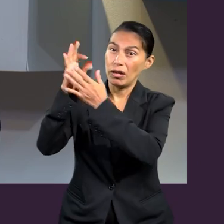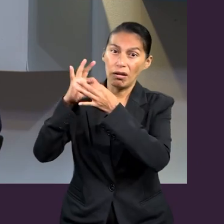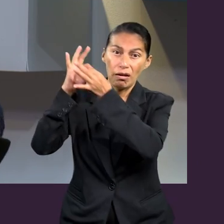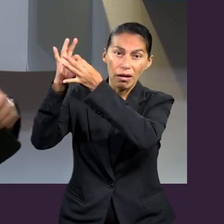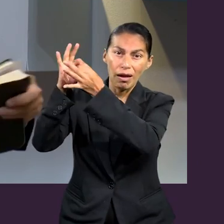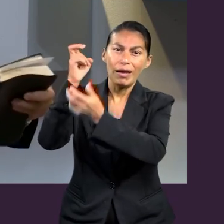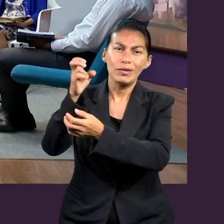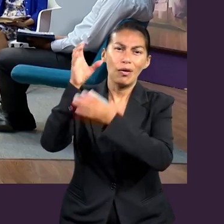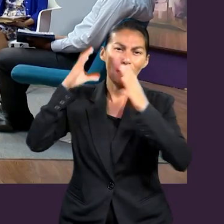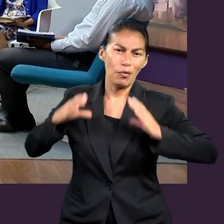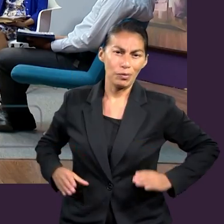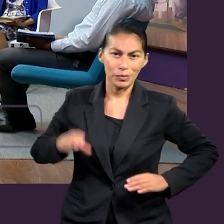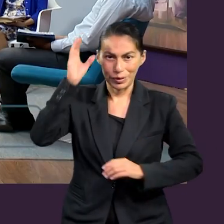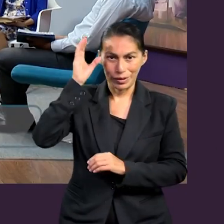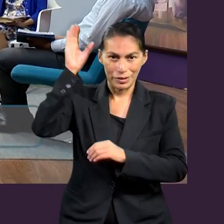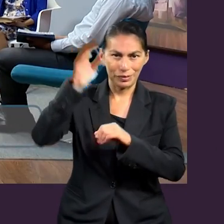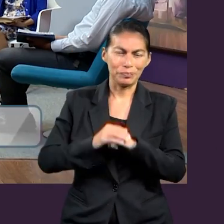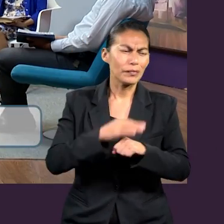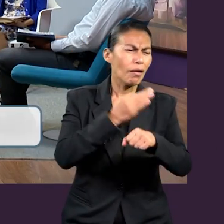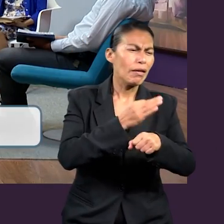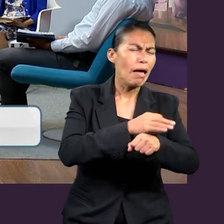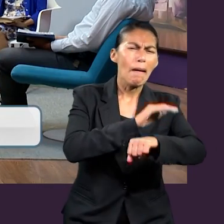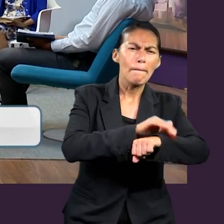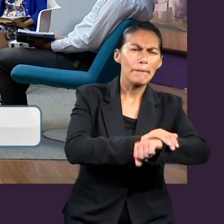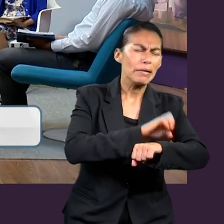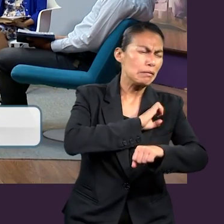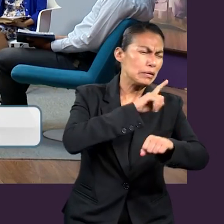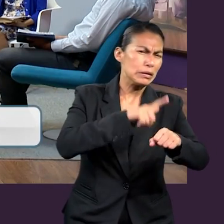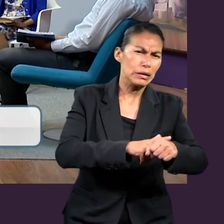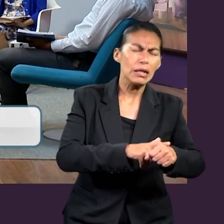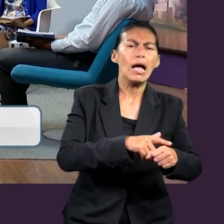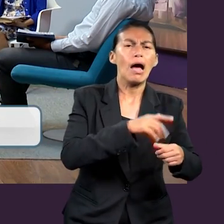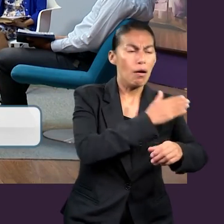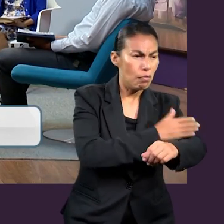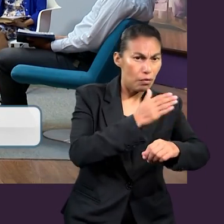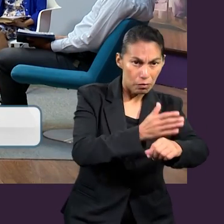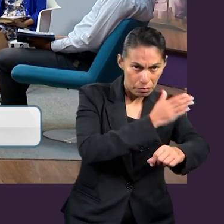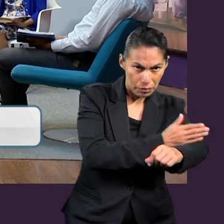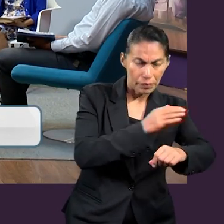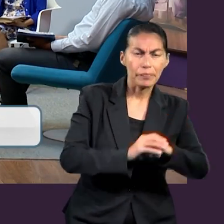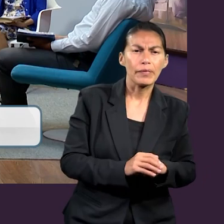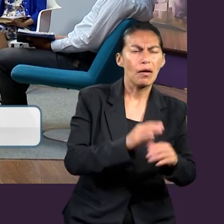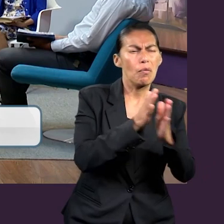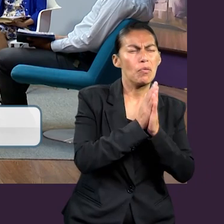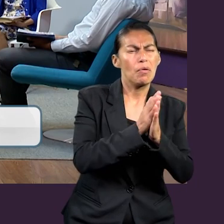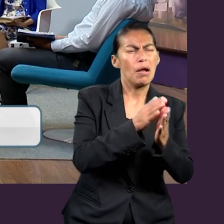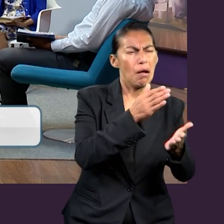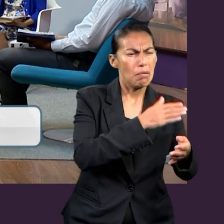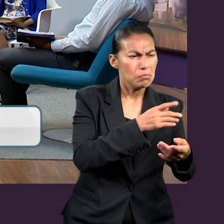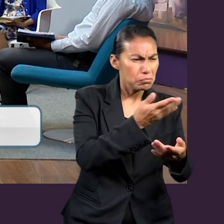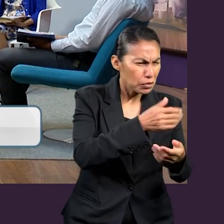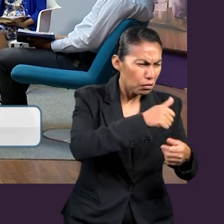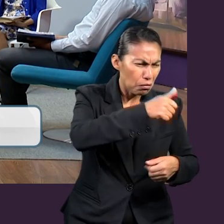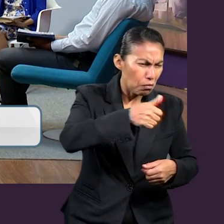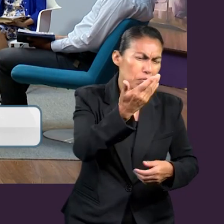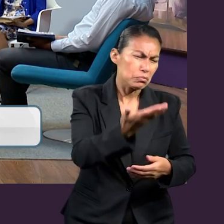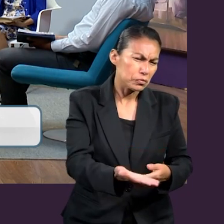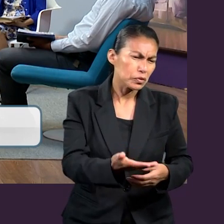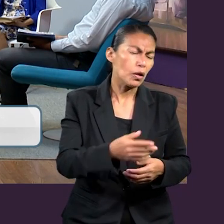me acompañan unos amigos muy especiales y quiero pedirles a cada uno de ellos que se presenten, por favor, dando su nombre,